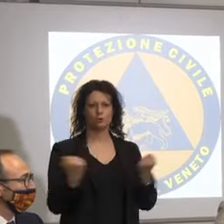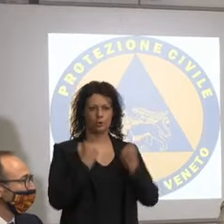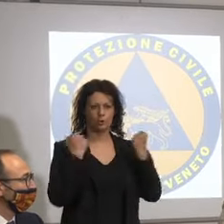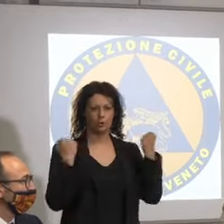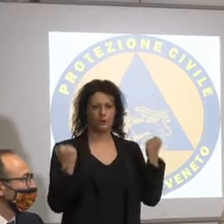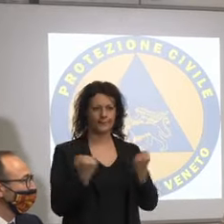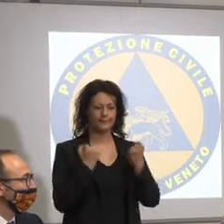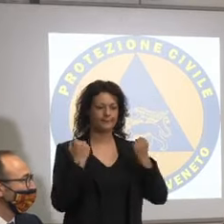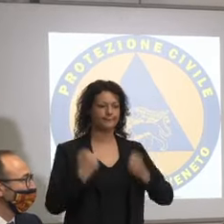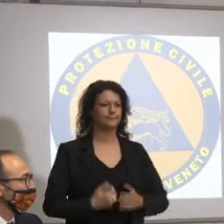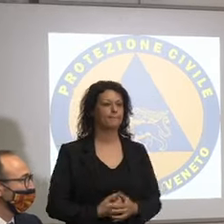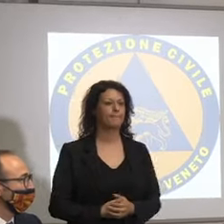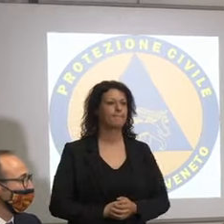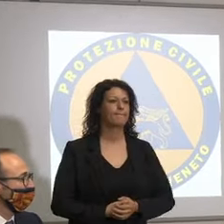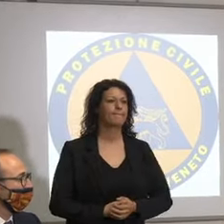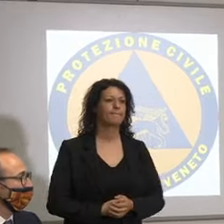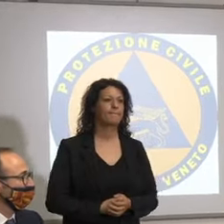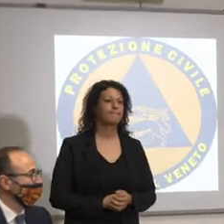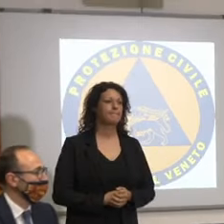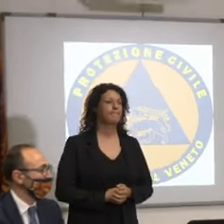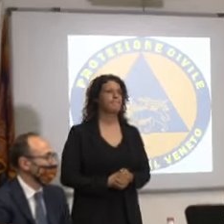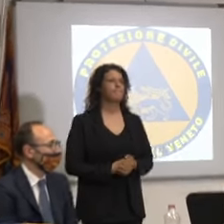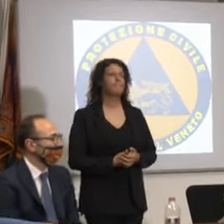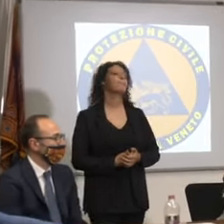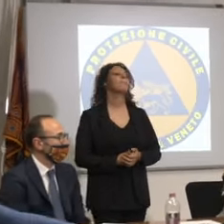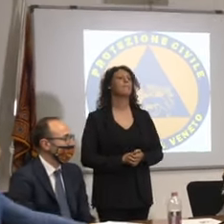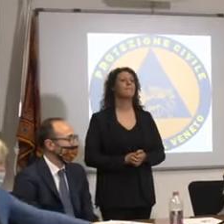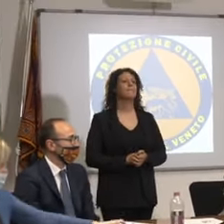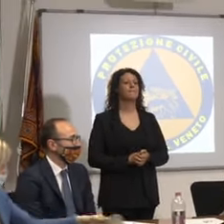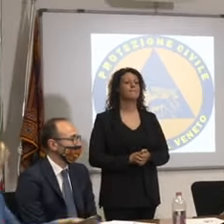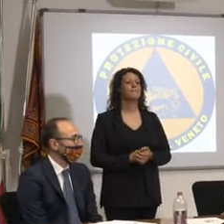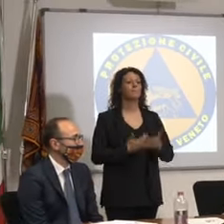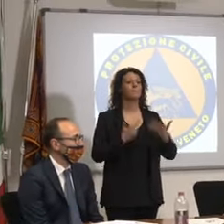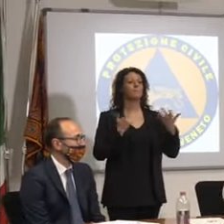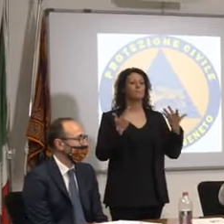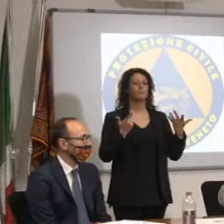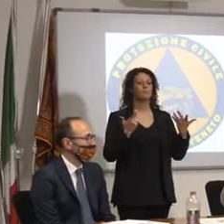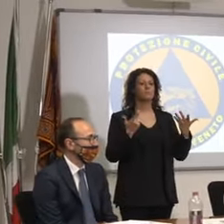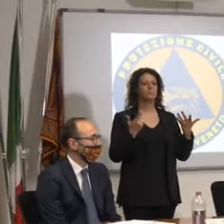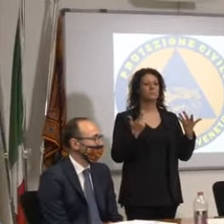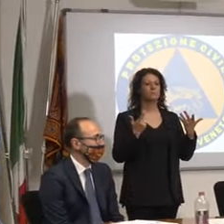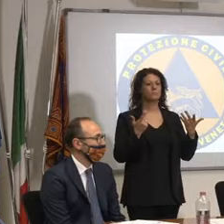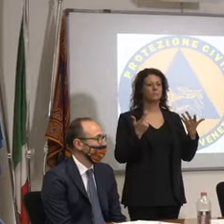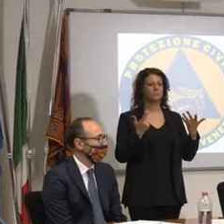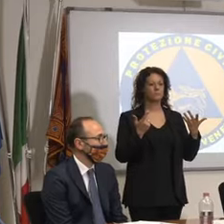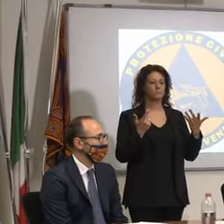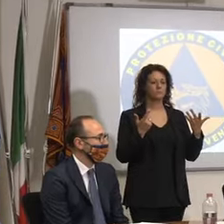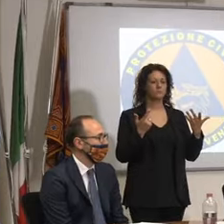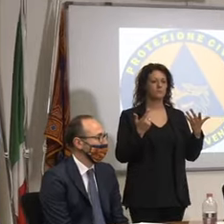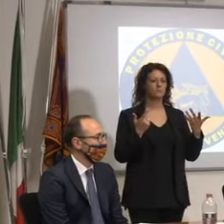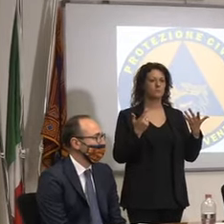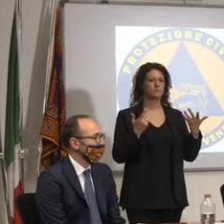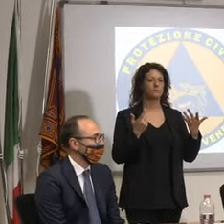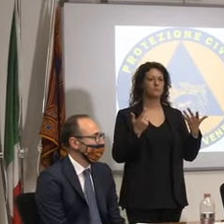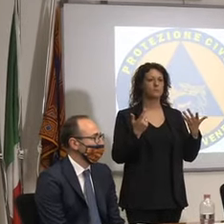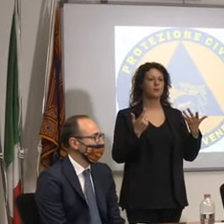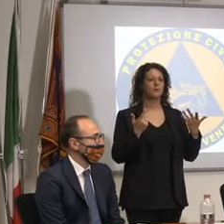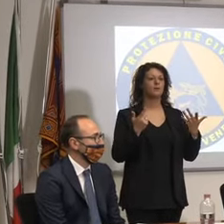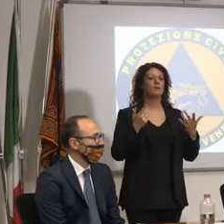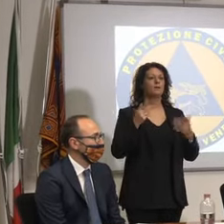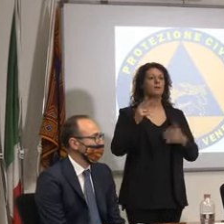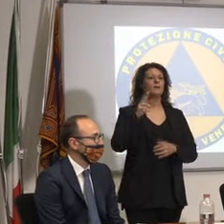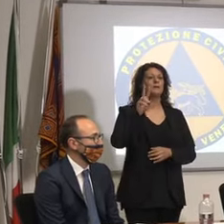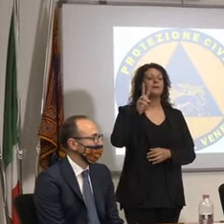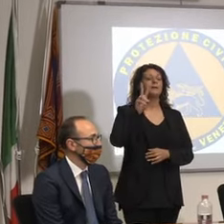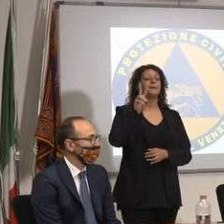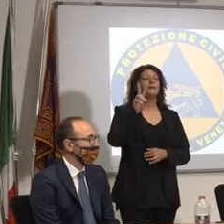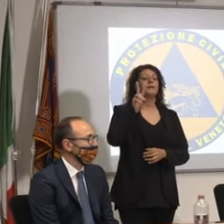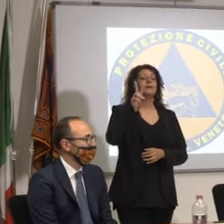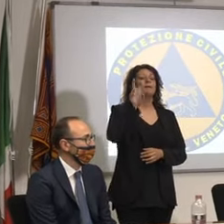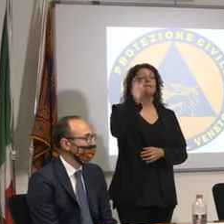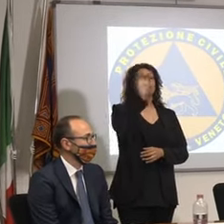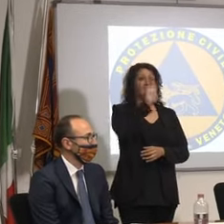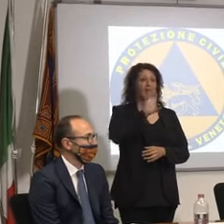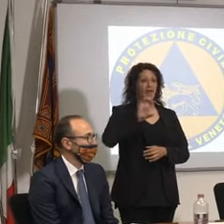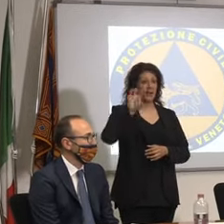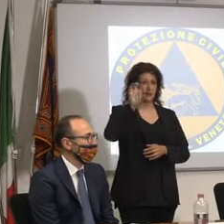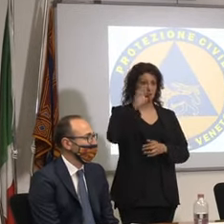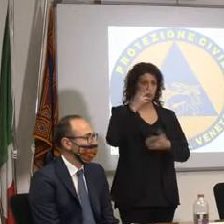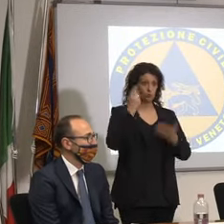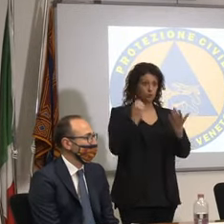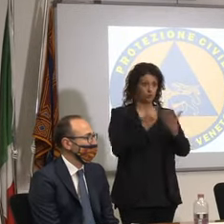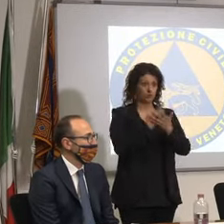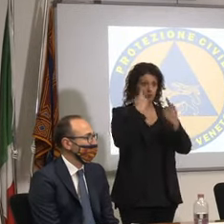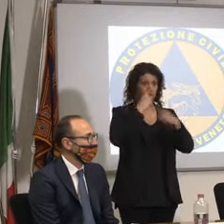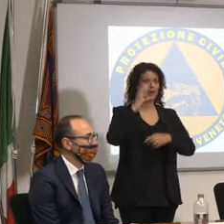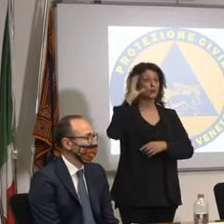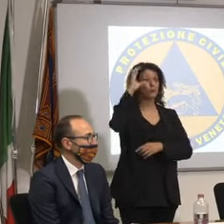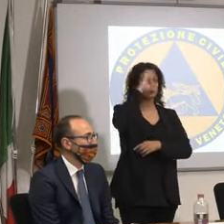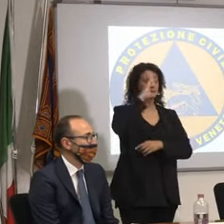il Veneto fondamentalmente dei dati che abbiamo ha messo in discussione almeno 65.000 posti di